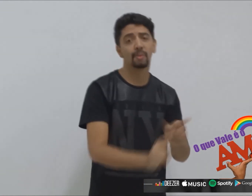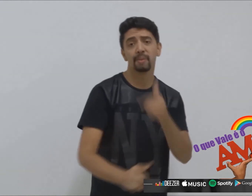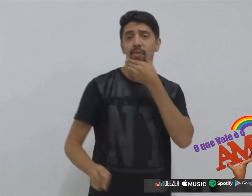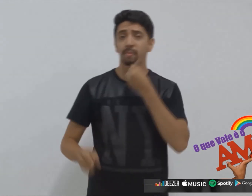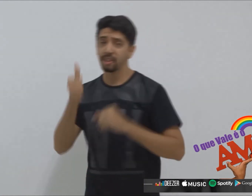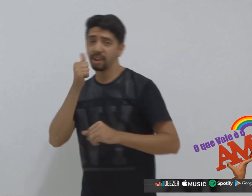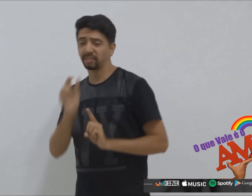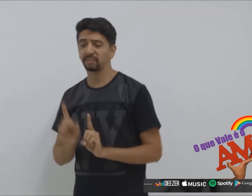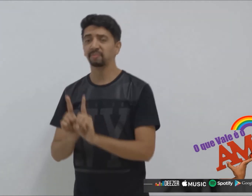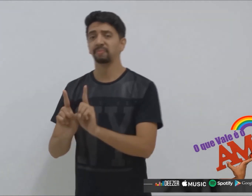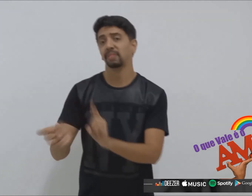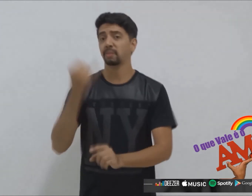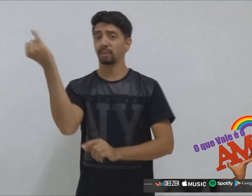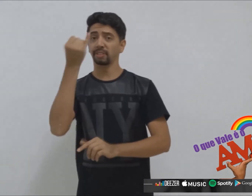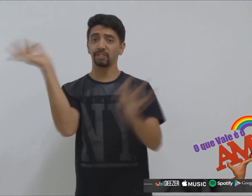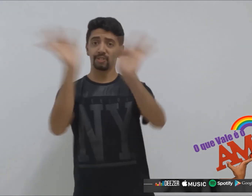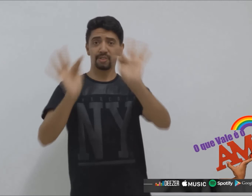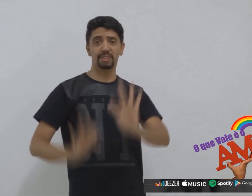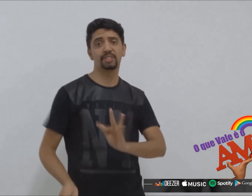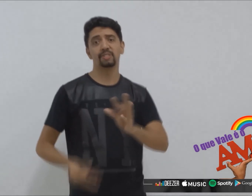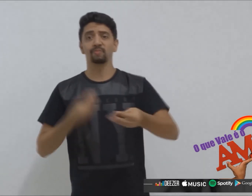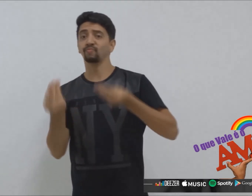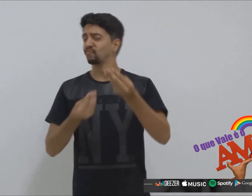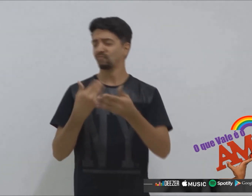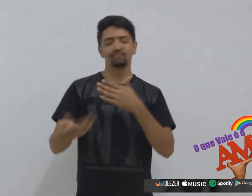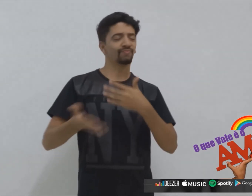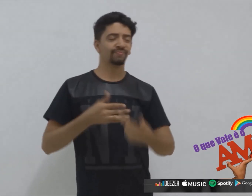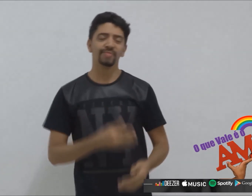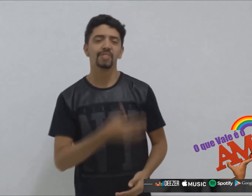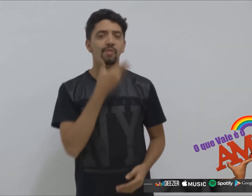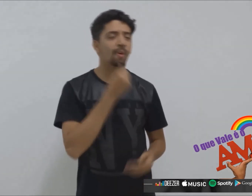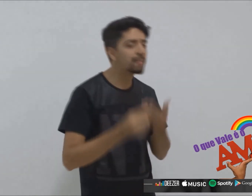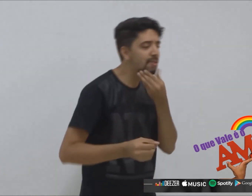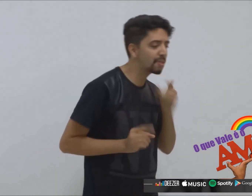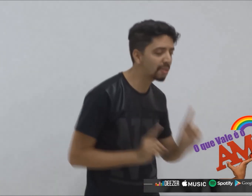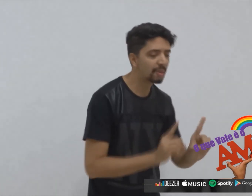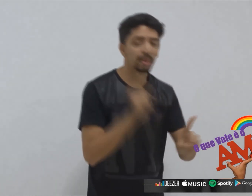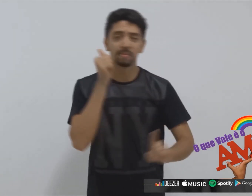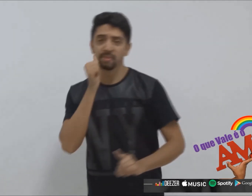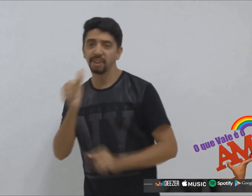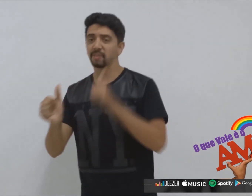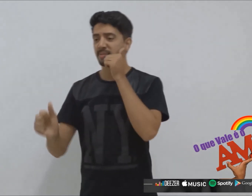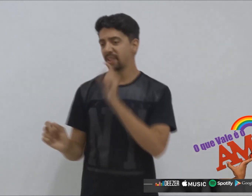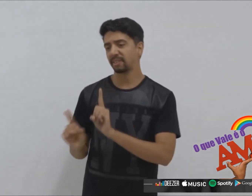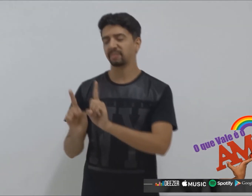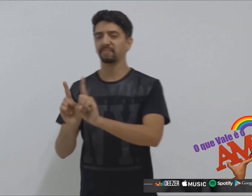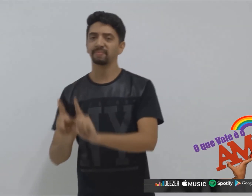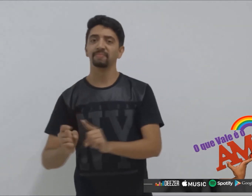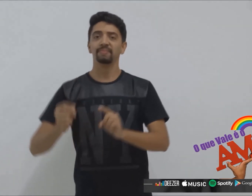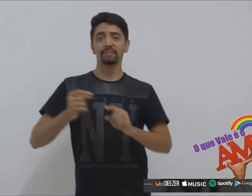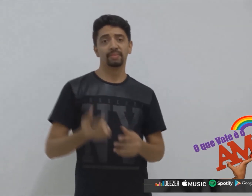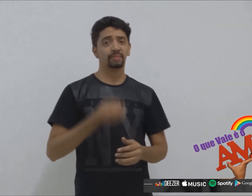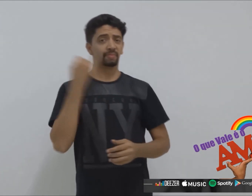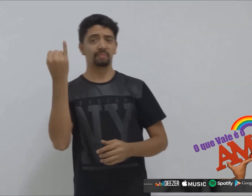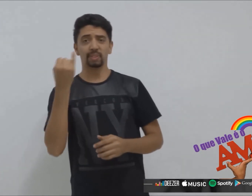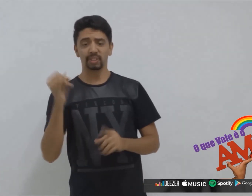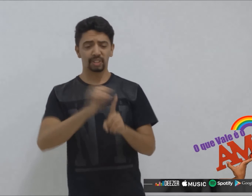homem com mulher Quem importa se feliz, não importa como é Homem com homem, mulher com mulher Segundo o ditado, isso vira jacaré